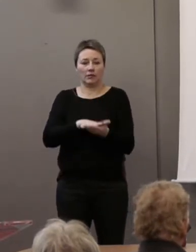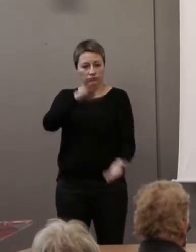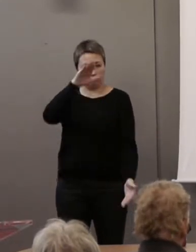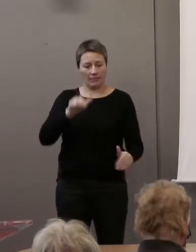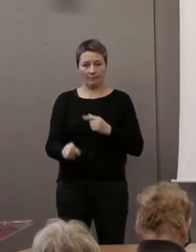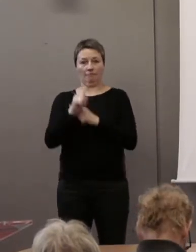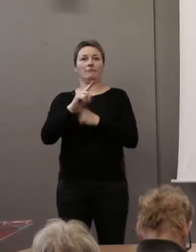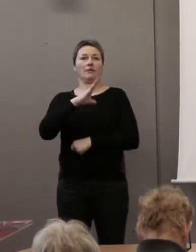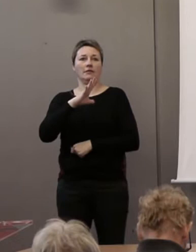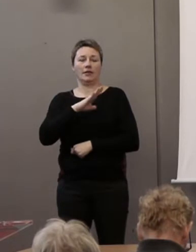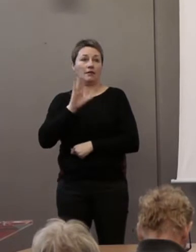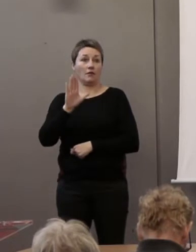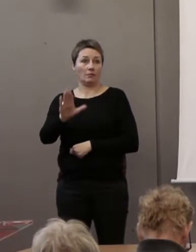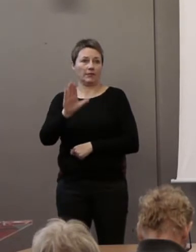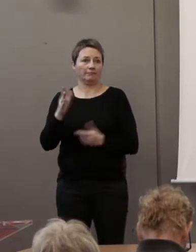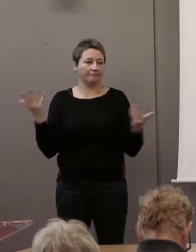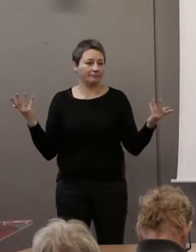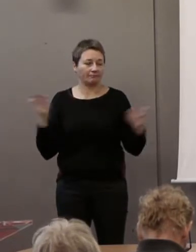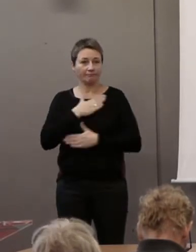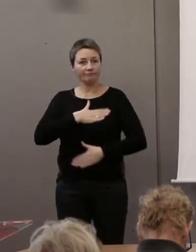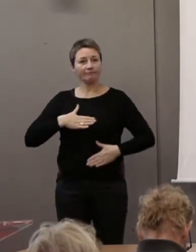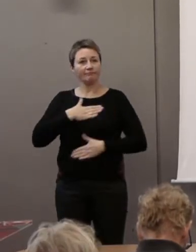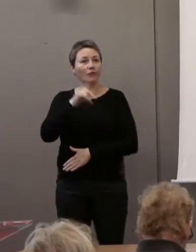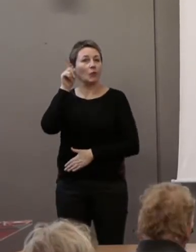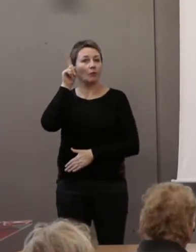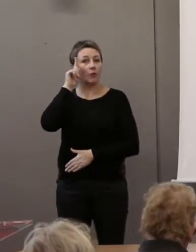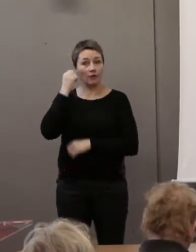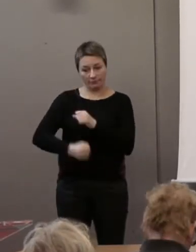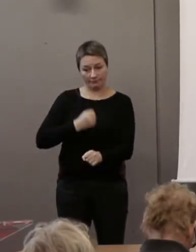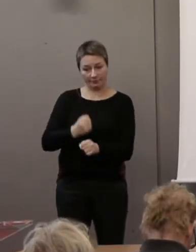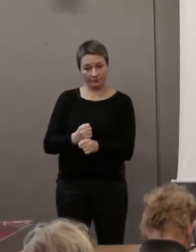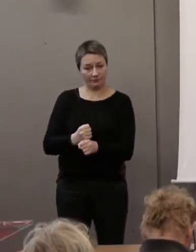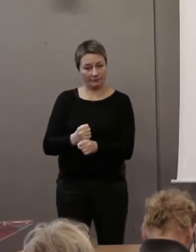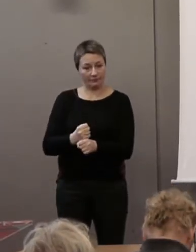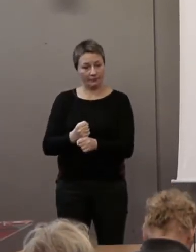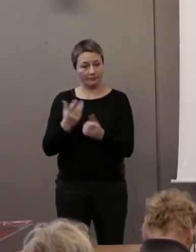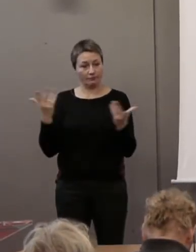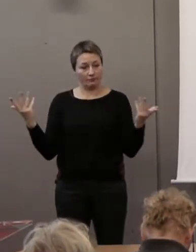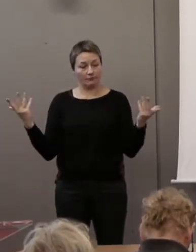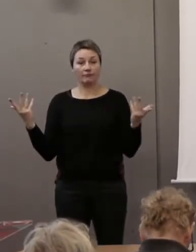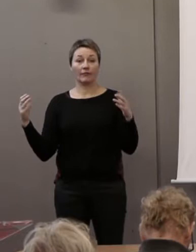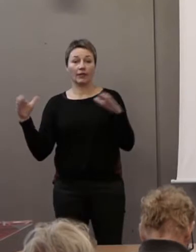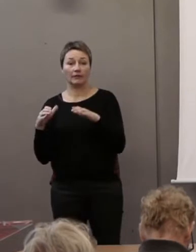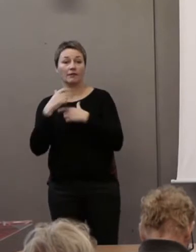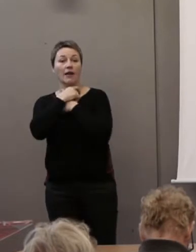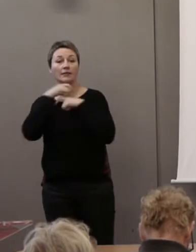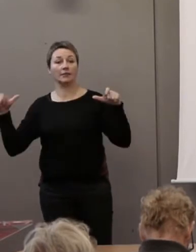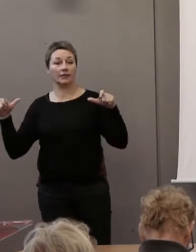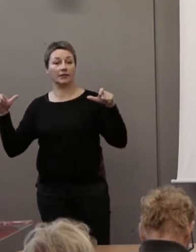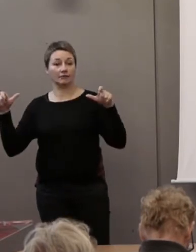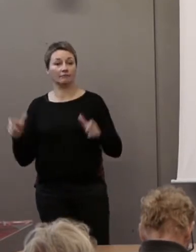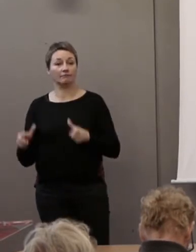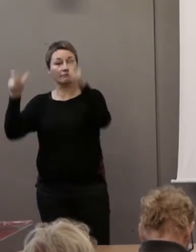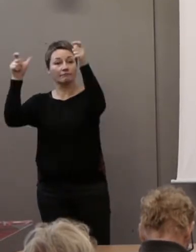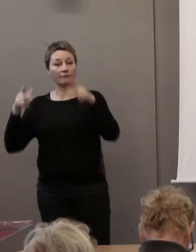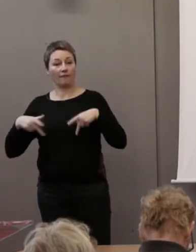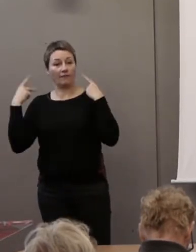ressort. Et nous sommes très contents parce que cette année, nous avons, dans la catégorie accessibilité cadreuse de vie,